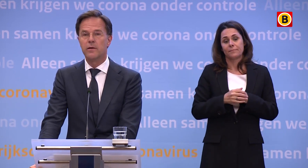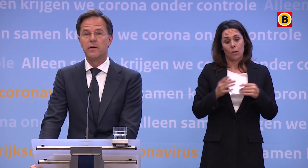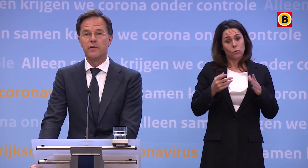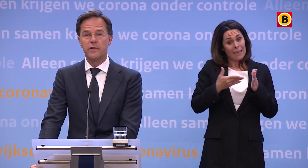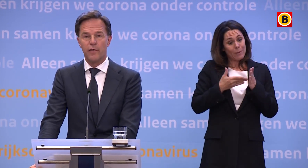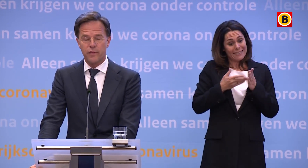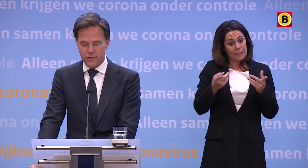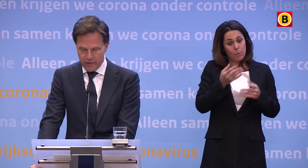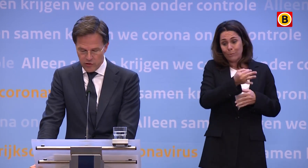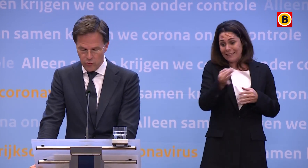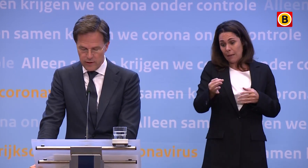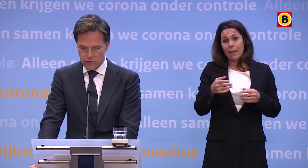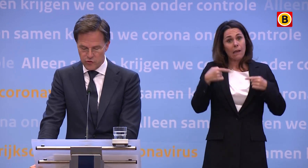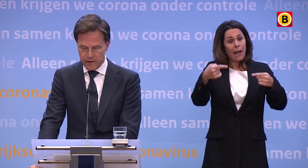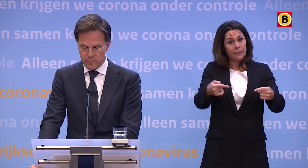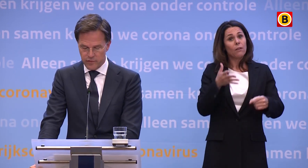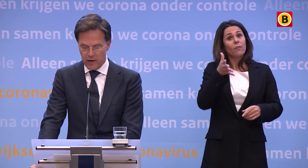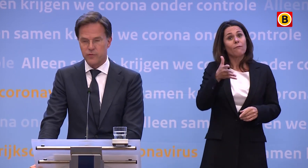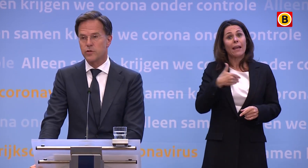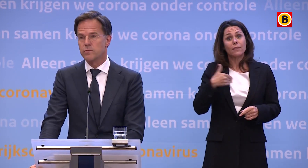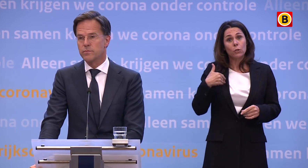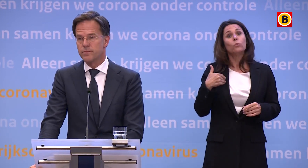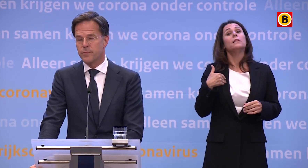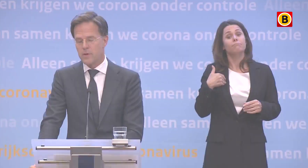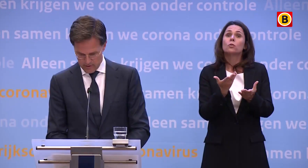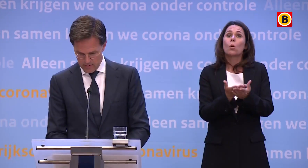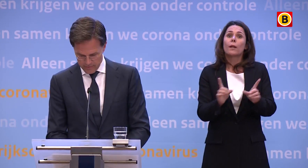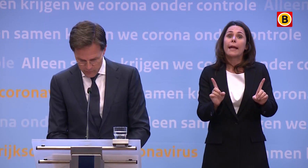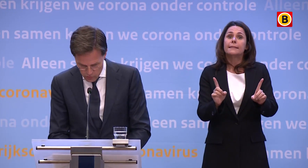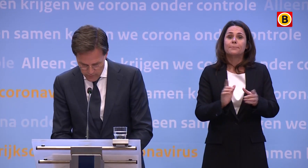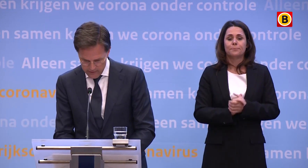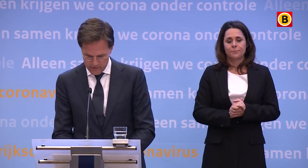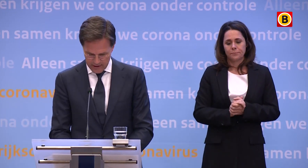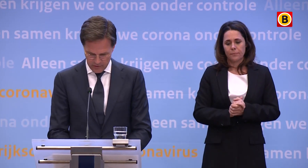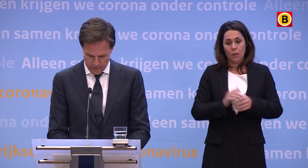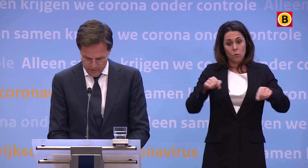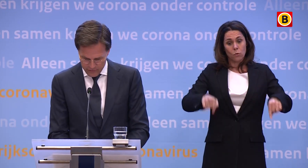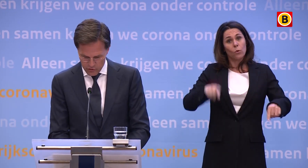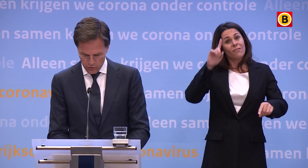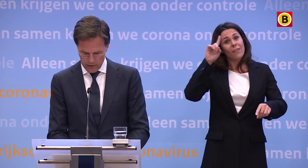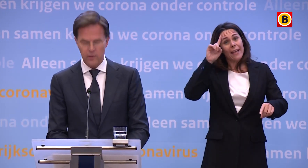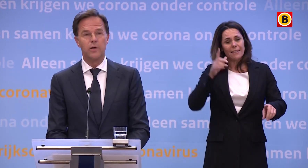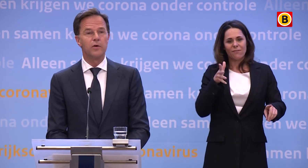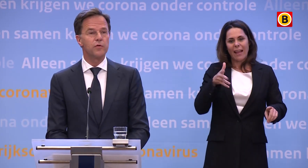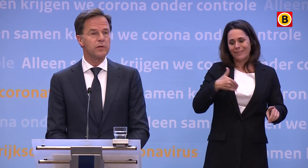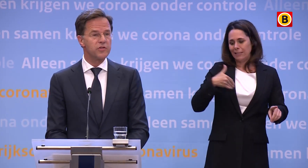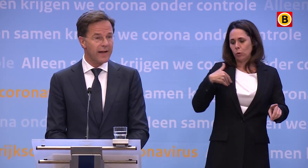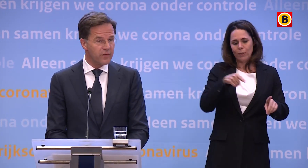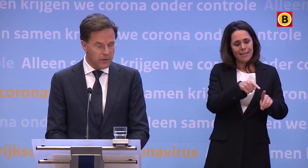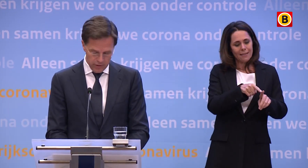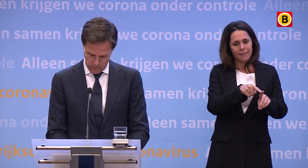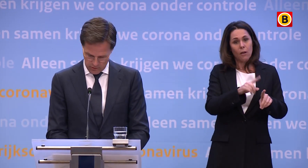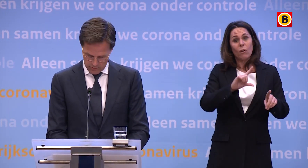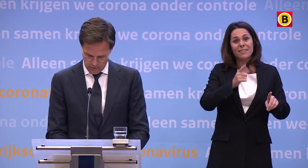die bestemmingen vanaf 15 juni dus weer verantwoord. Met wat we nu weten denken we per 15 juni voor